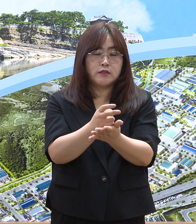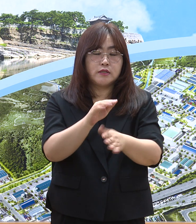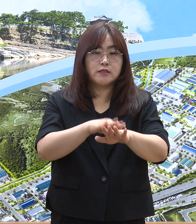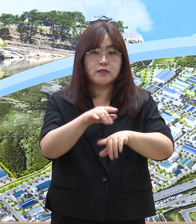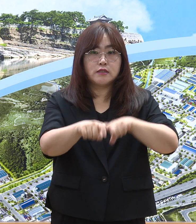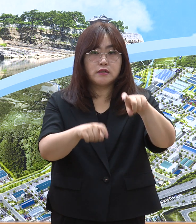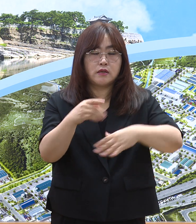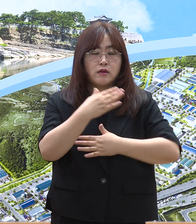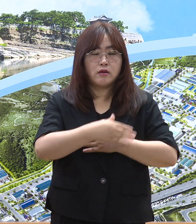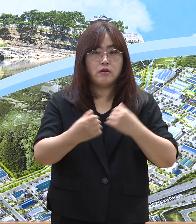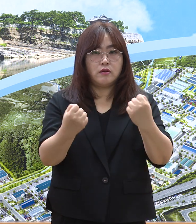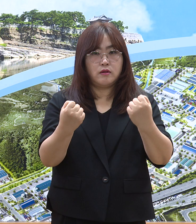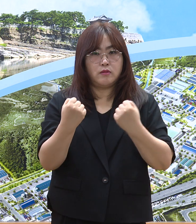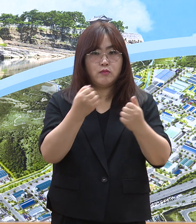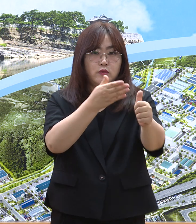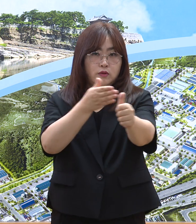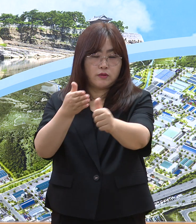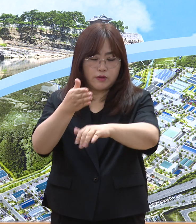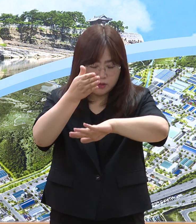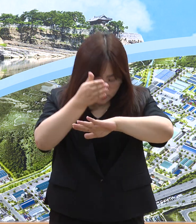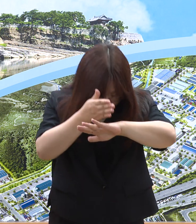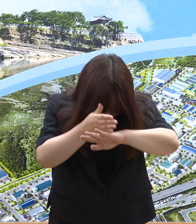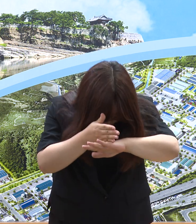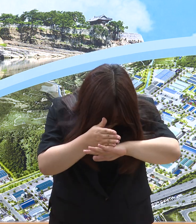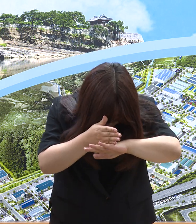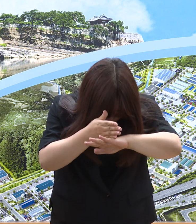지켜나가시기 바랍니다. 감사합니다.